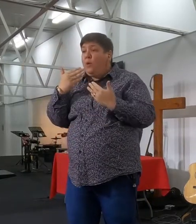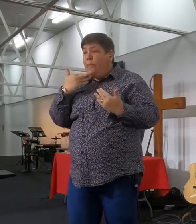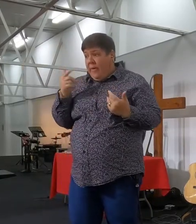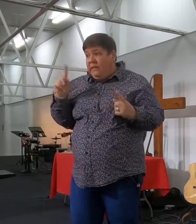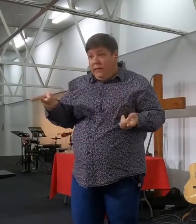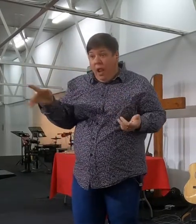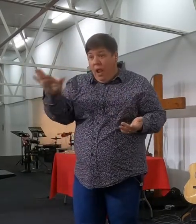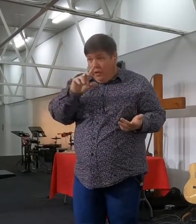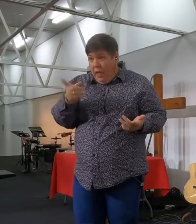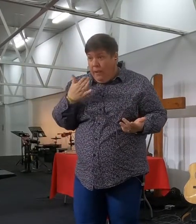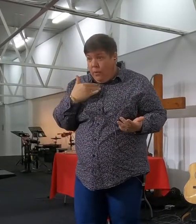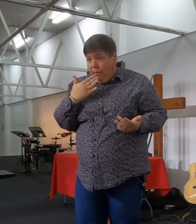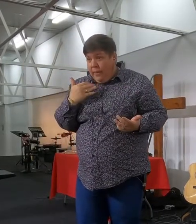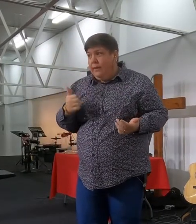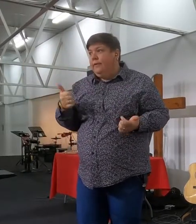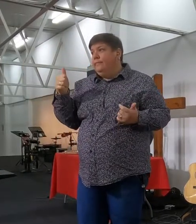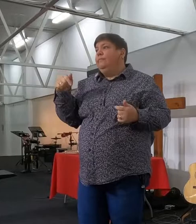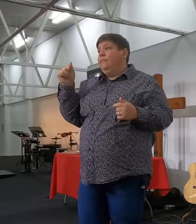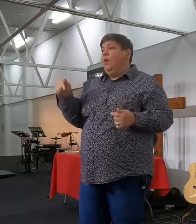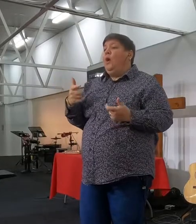Oké, nou dis die video ookie, wat ek in die land gaan maak, om die,